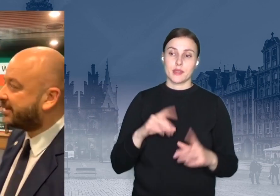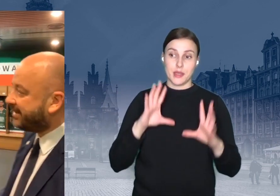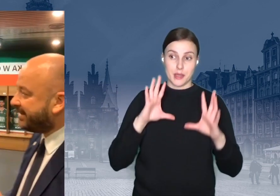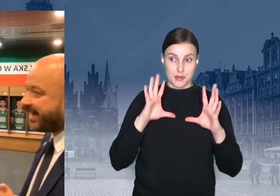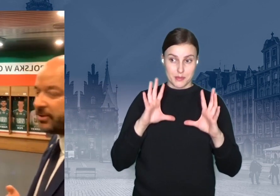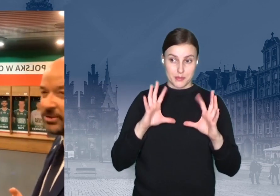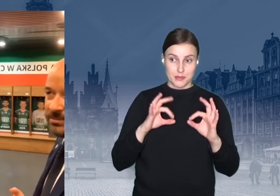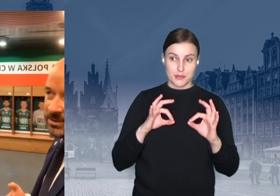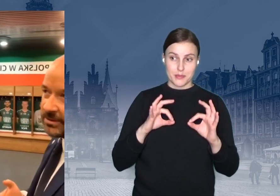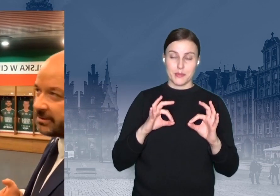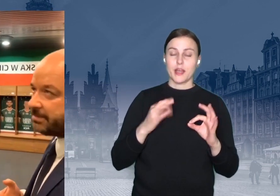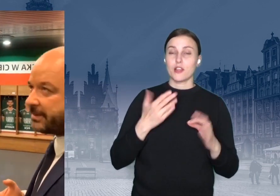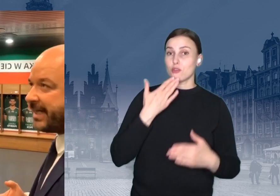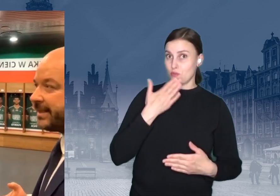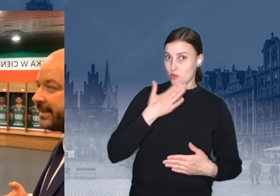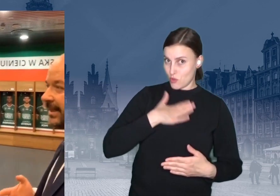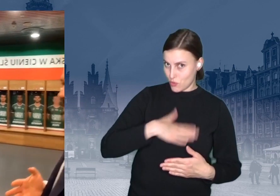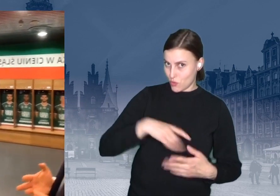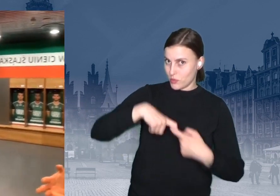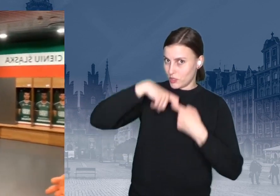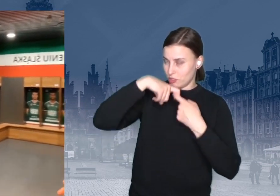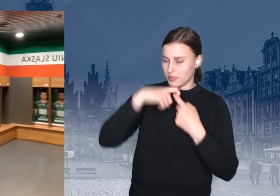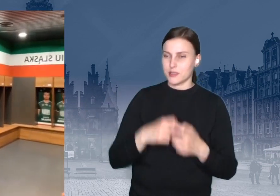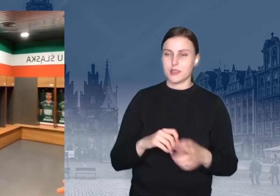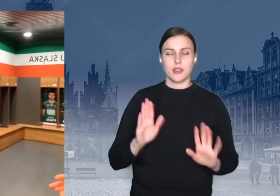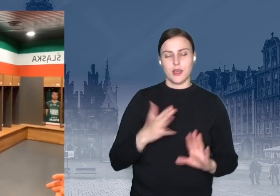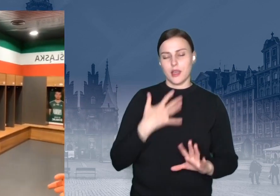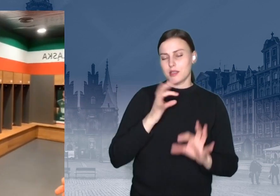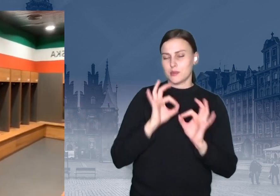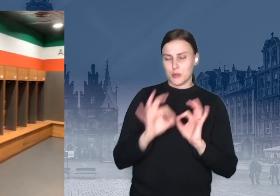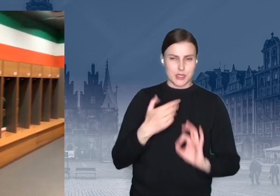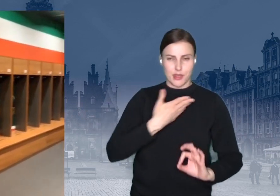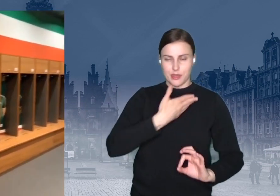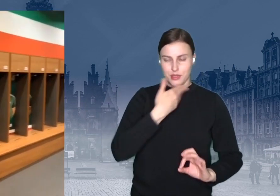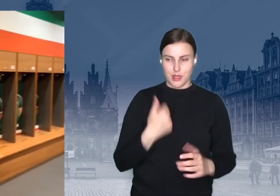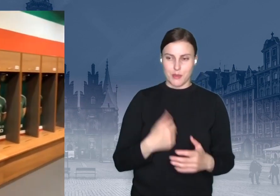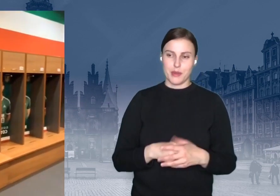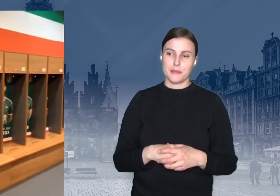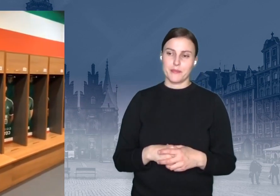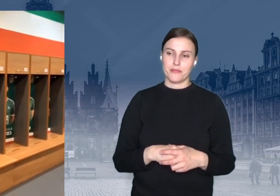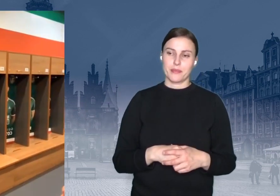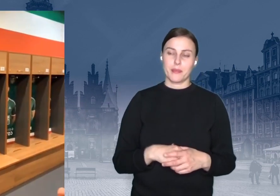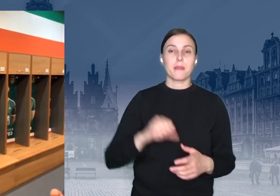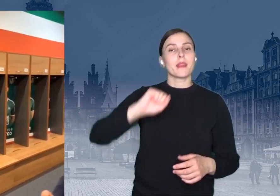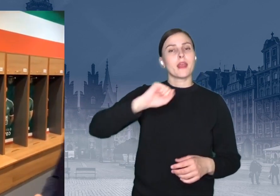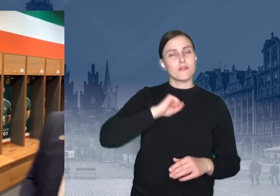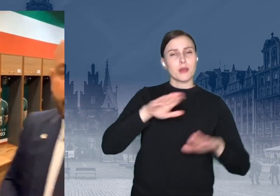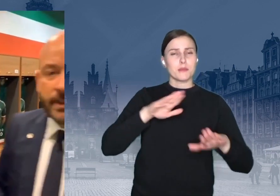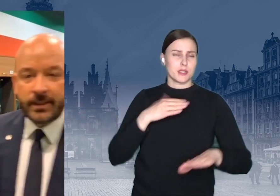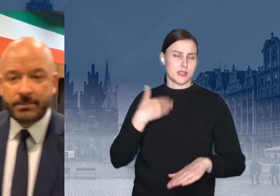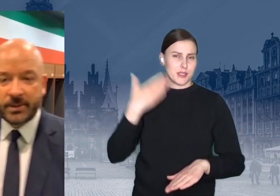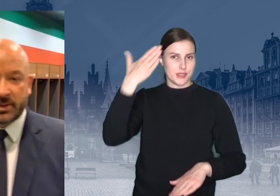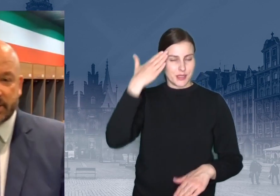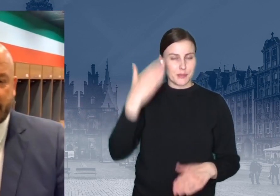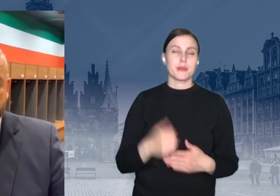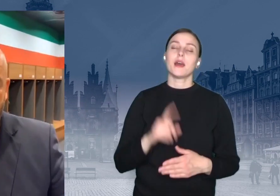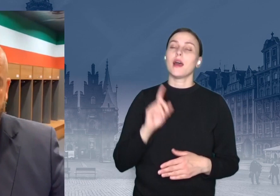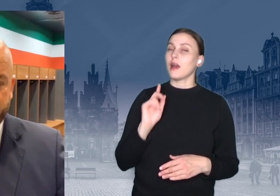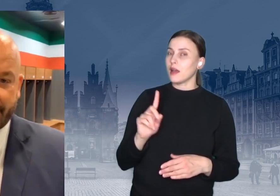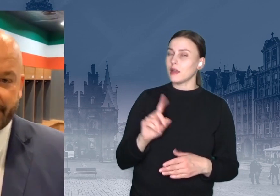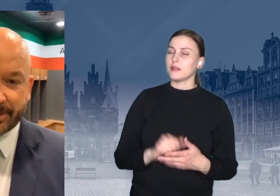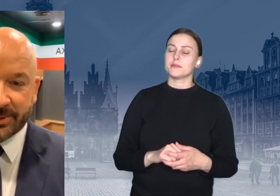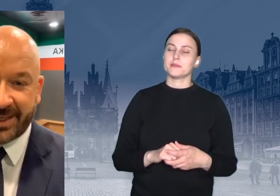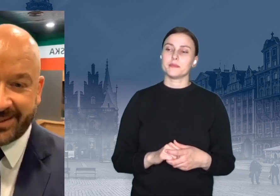jakoś tam specjalnie, tak, ale znam faniejsze miejsca niż szatnię, ale moi drodzy, ale tutaj, ale